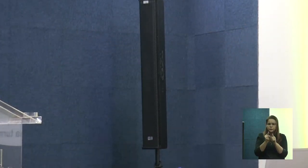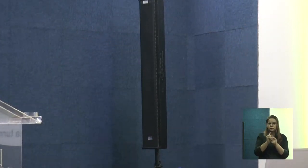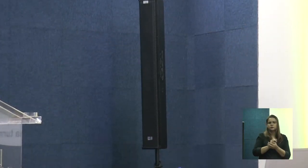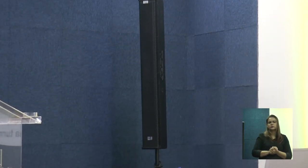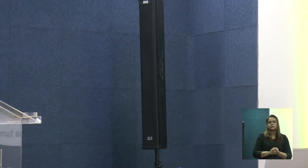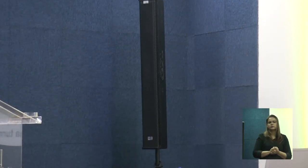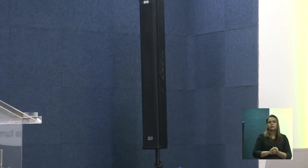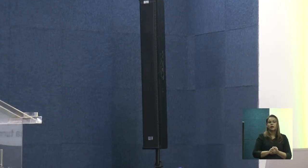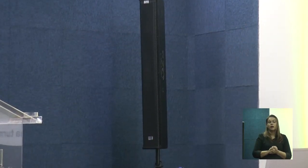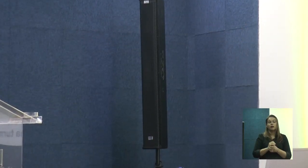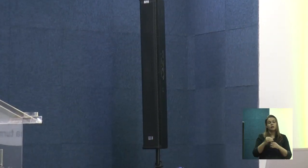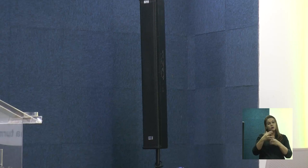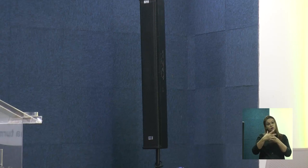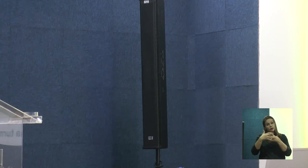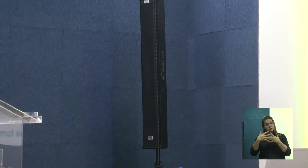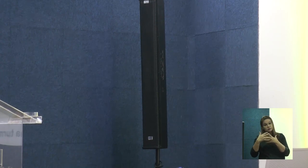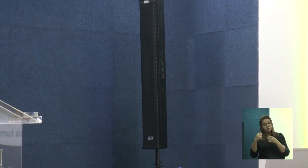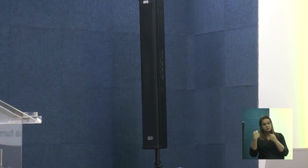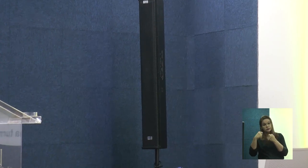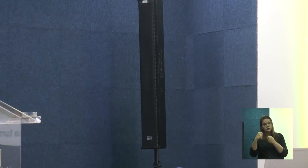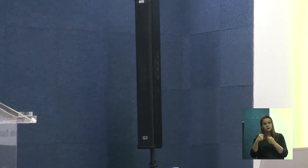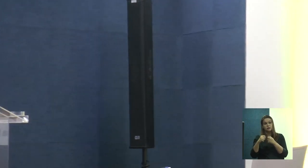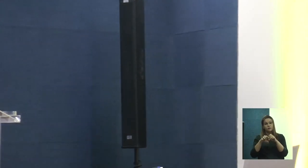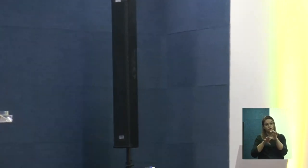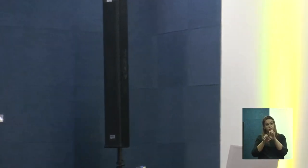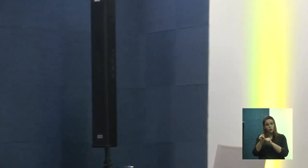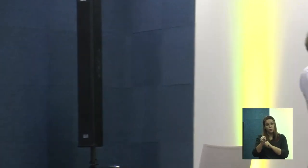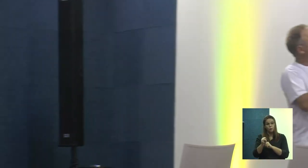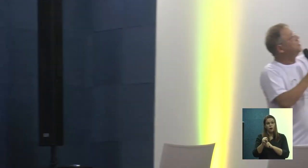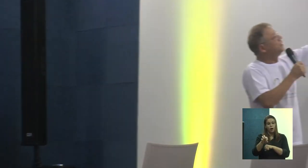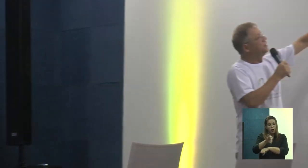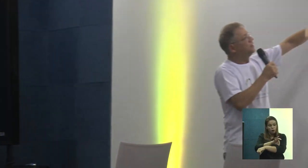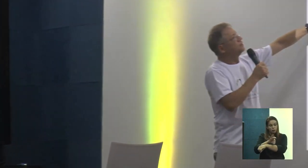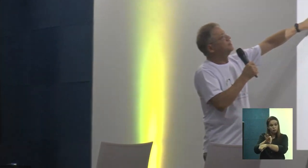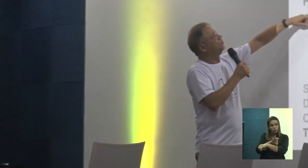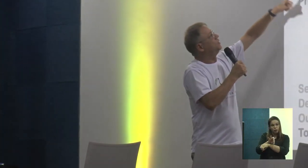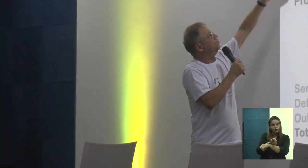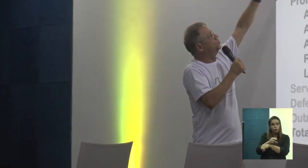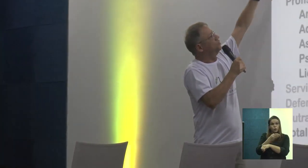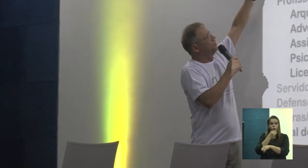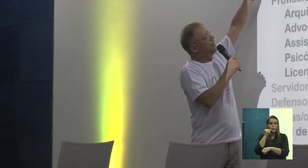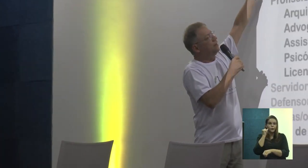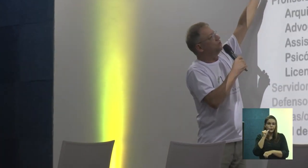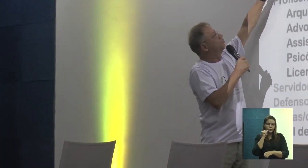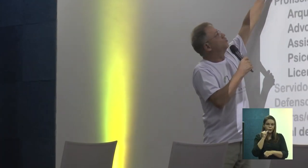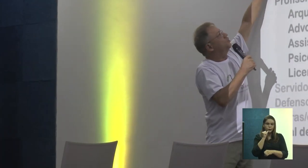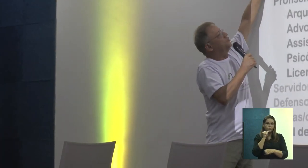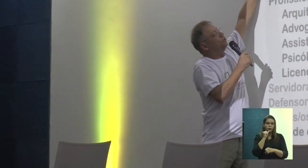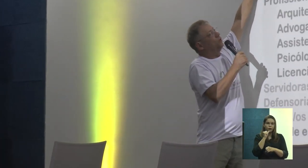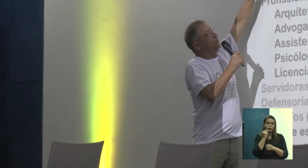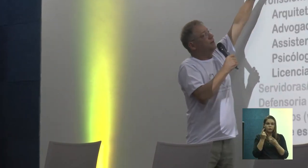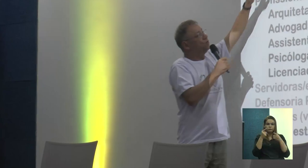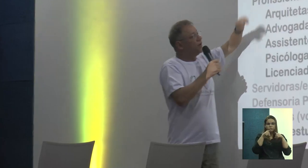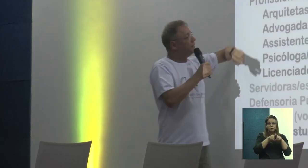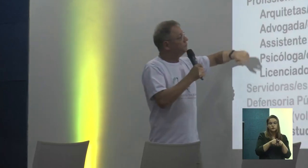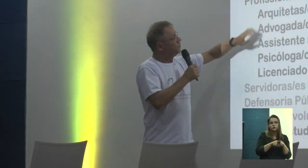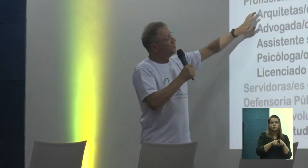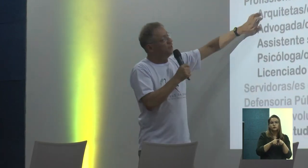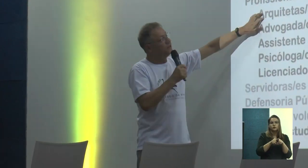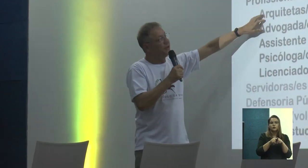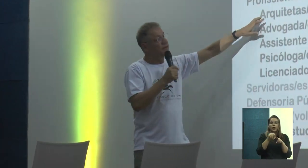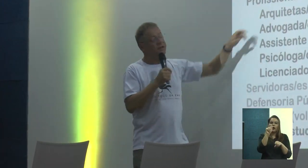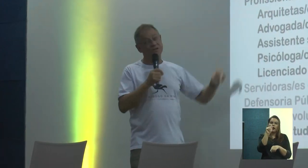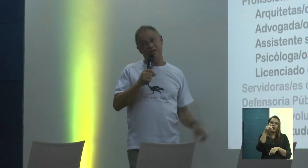cidade, era nosso compromisso de formar arquitetos, então, e arquitetas, que são, então, ligados ao curso de arquitetura da